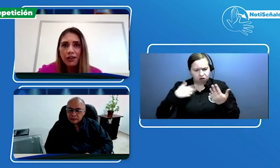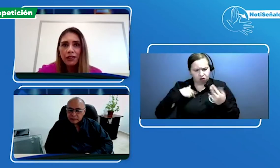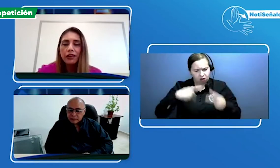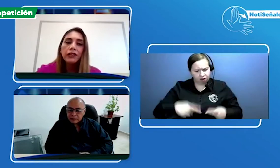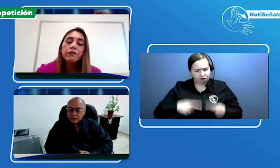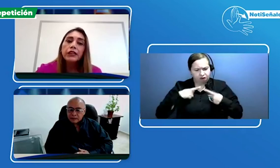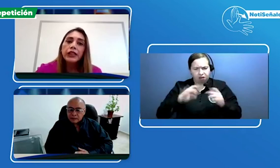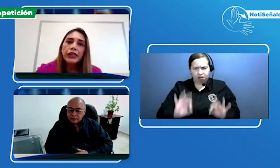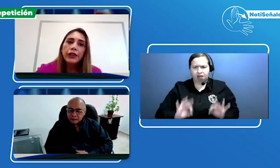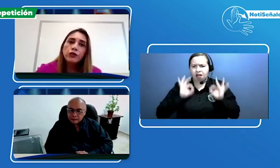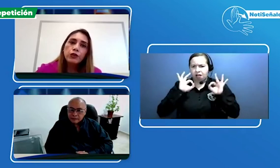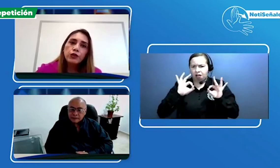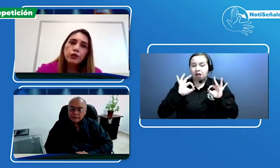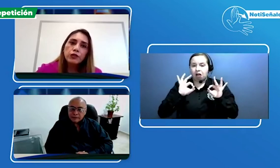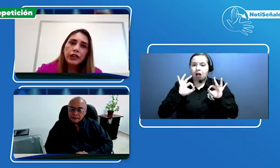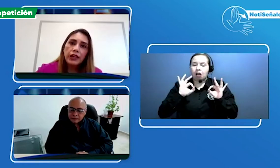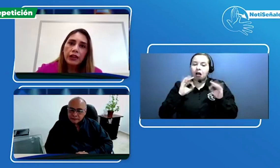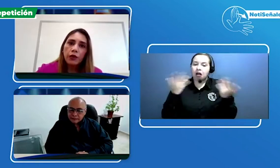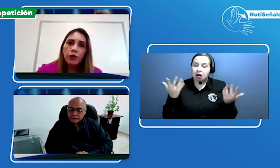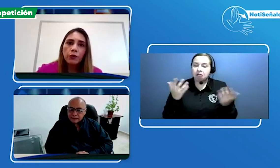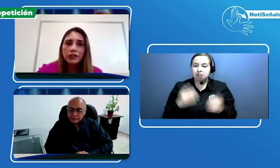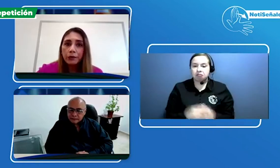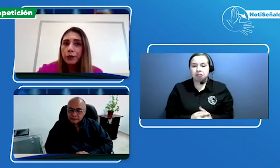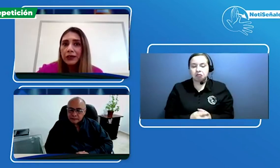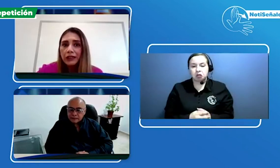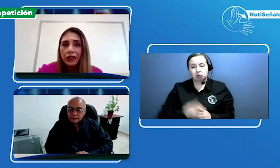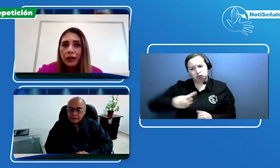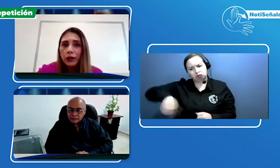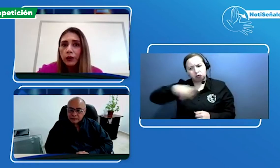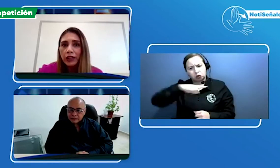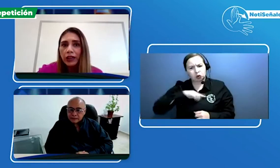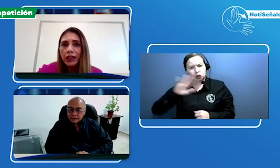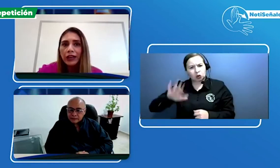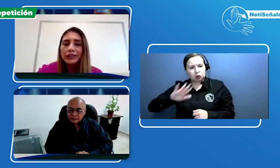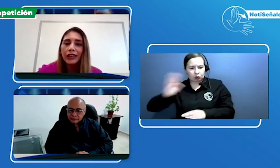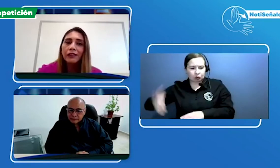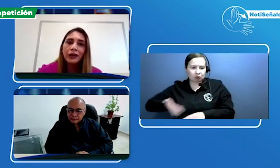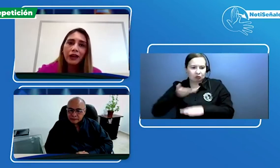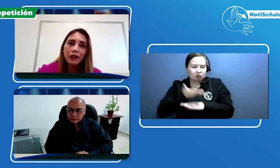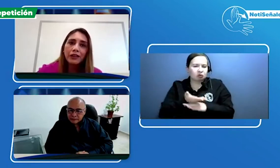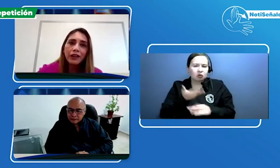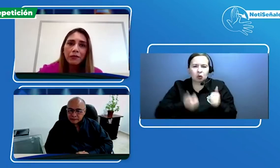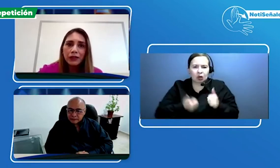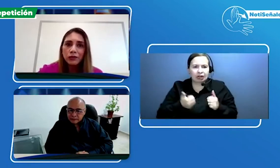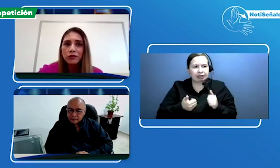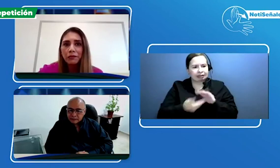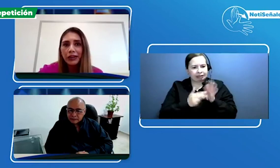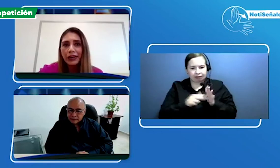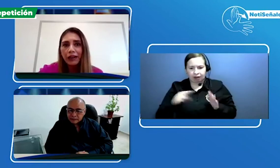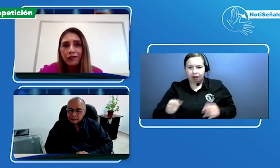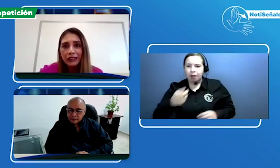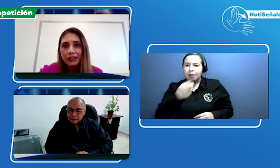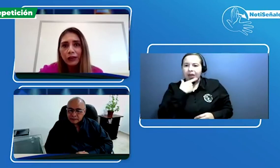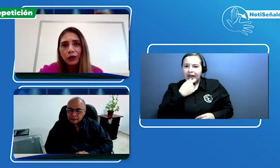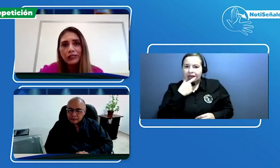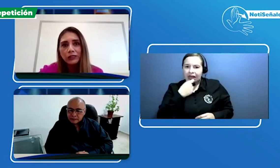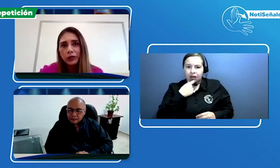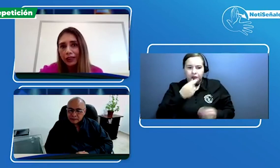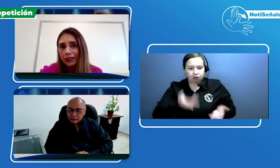vida. Y nosotros, con nuestra promesa de valor, que es entregar medicamentos de manera fácil y con la asesoría de